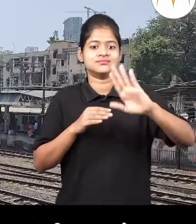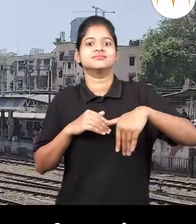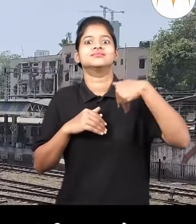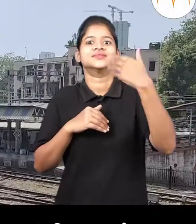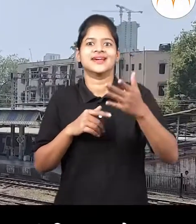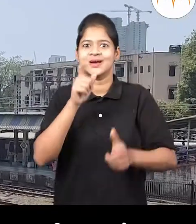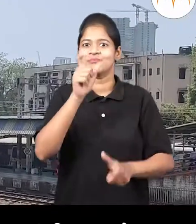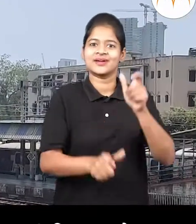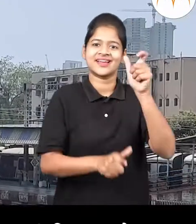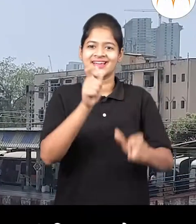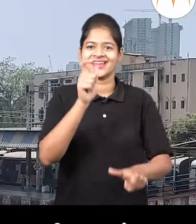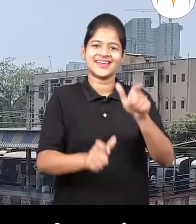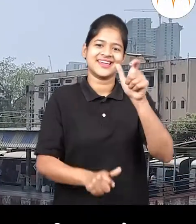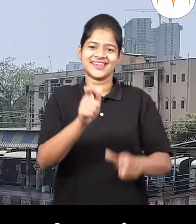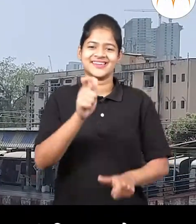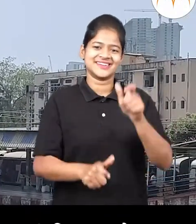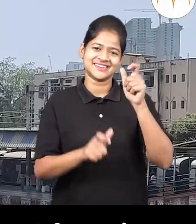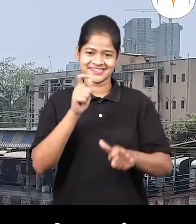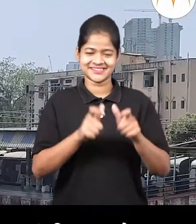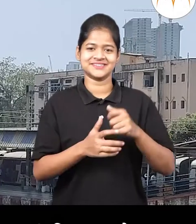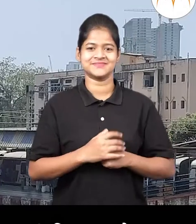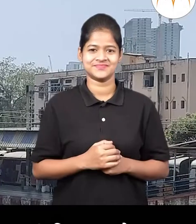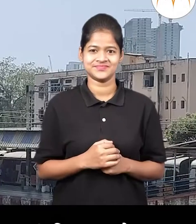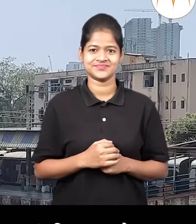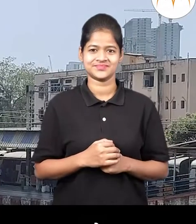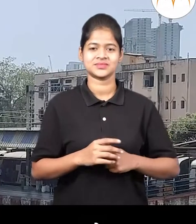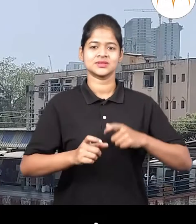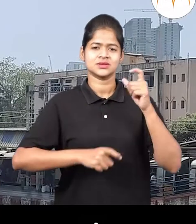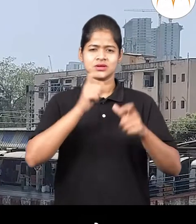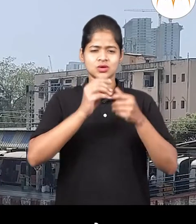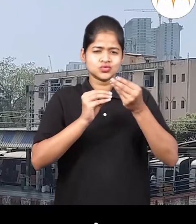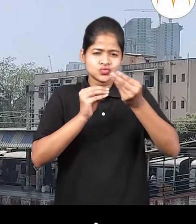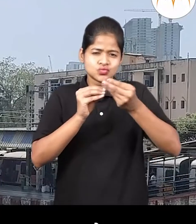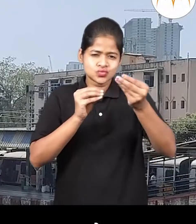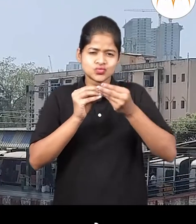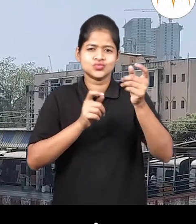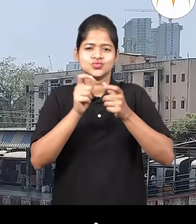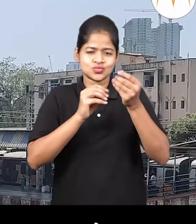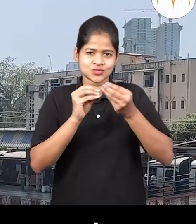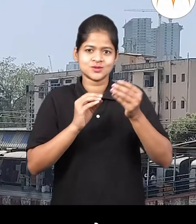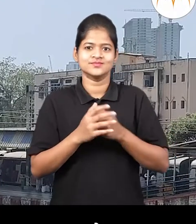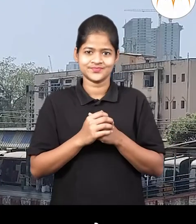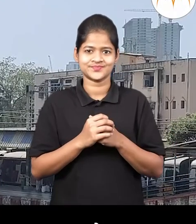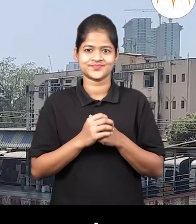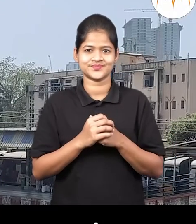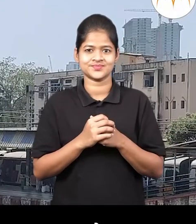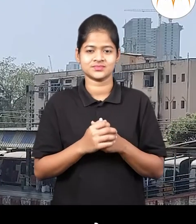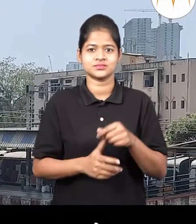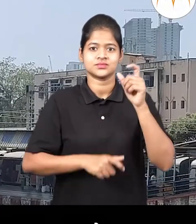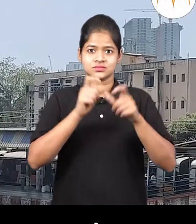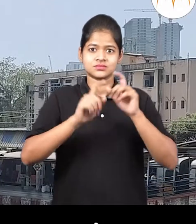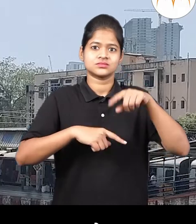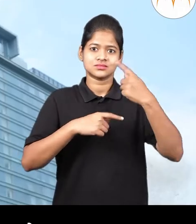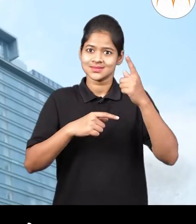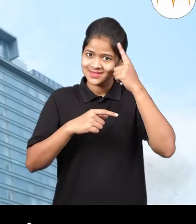माक्चा बाजूला उंचच उंच इमारती दिस्ताय। या इमारती एकमेकांचा खूपत जवल